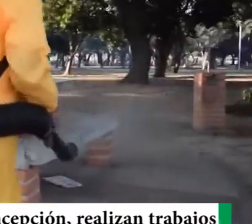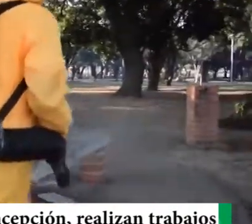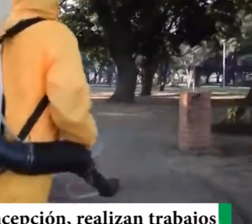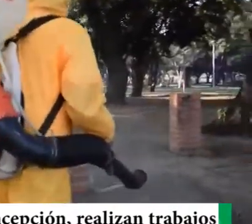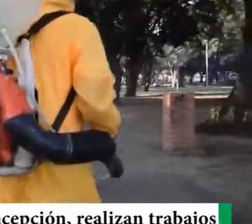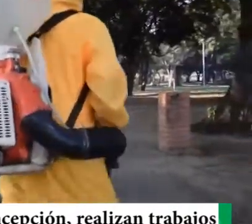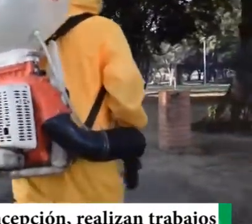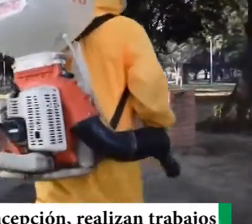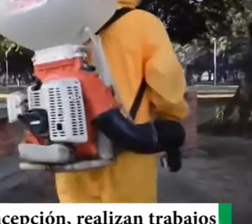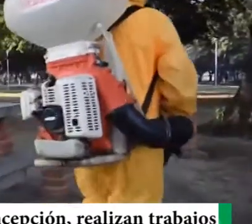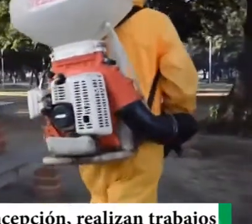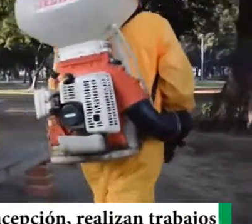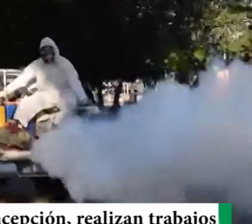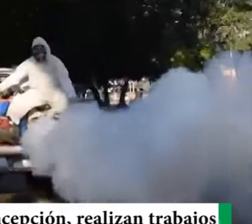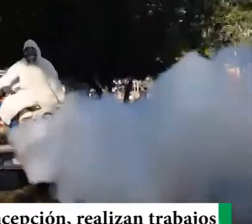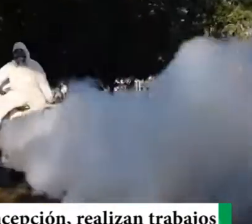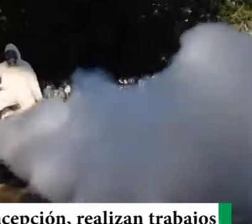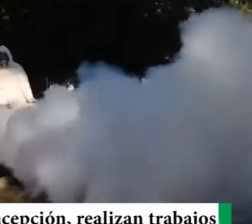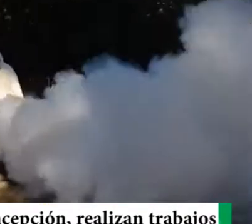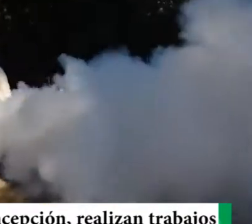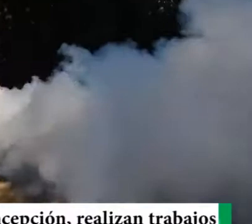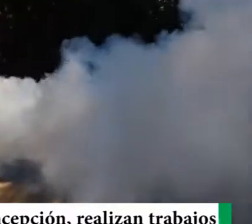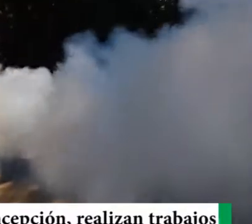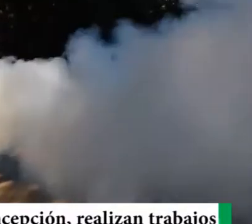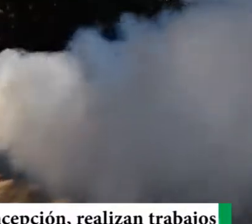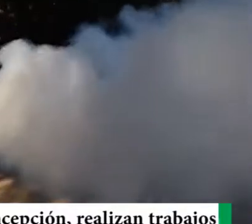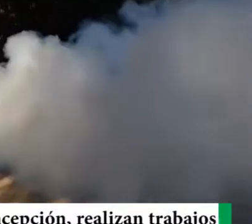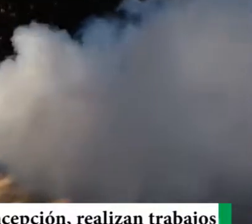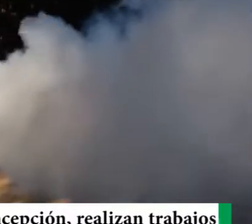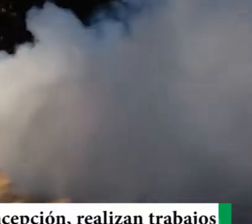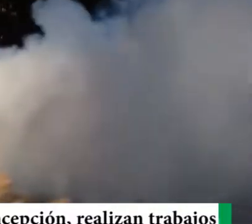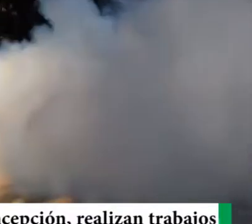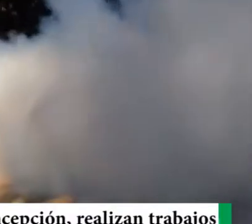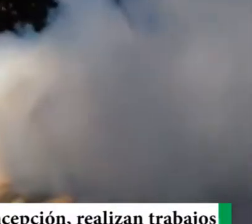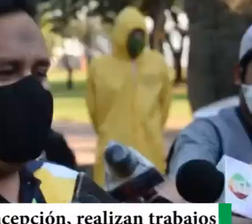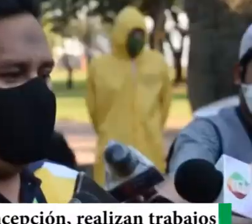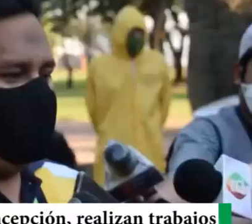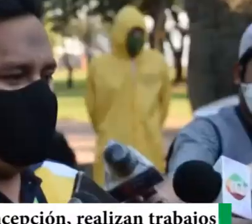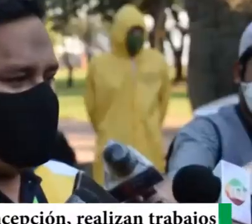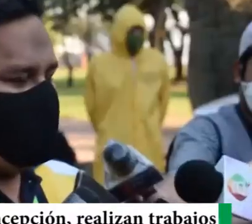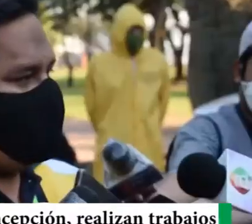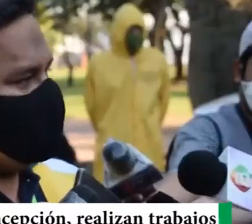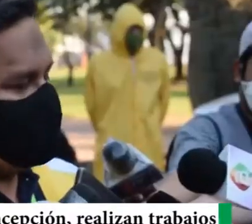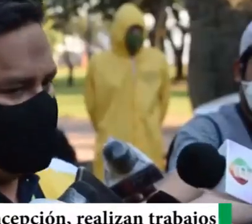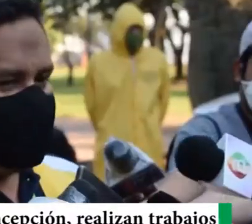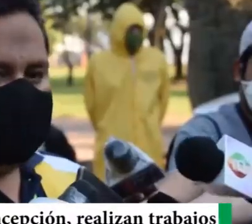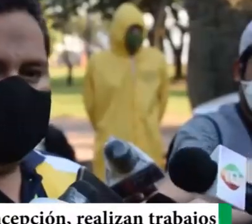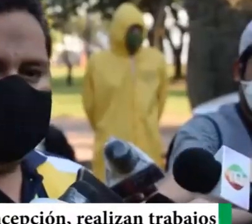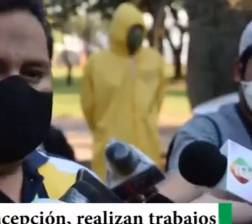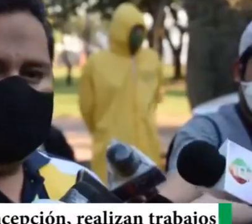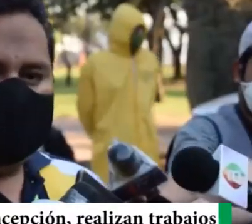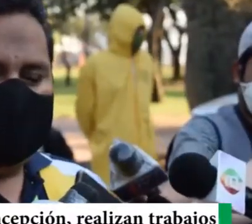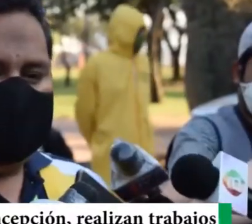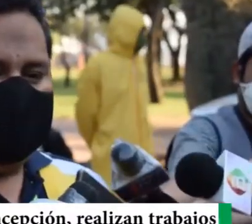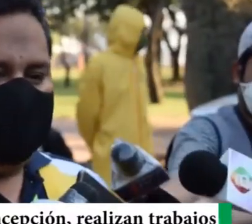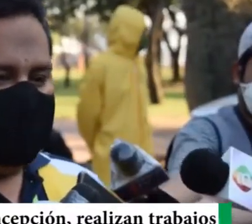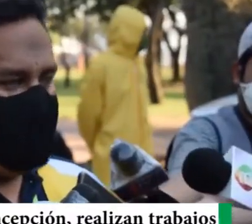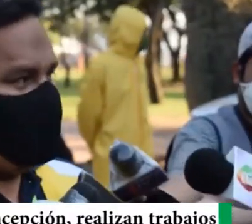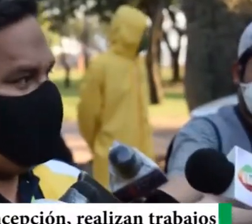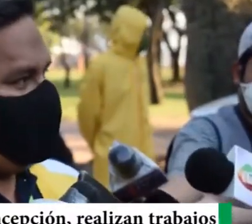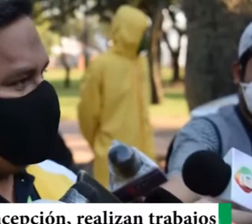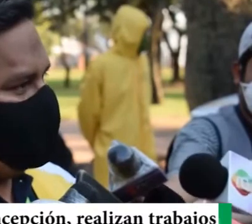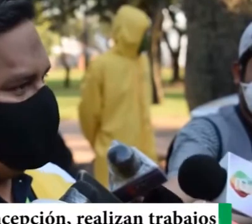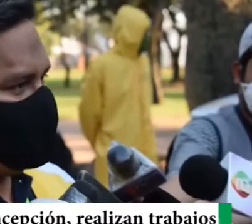de 64 parques, que tenemos, en diferentes puntos, de la ciudad, ante la preocupación, y evitar el contagio, es que se está procediendo, a hacer la